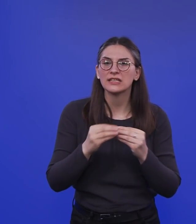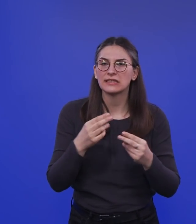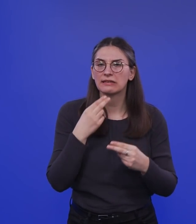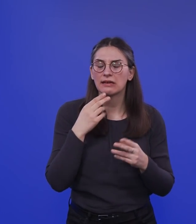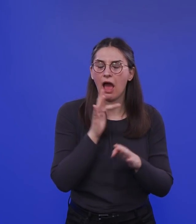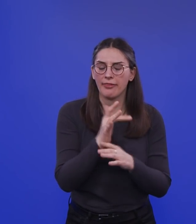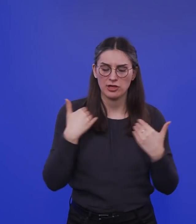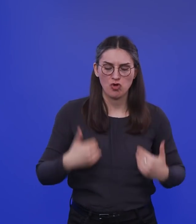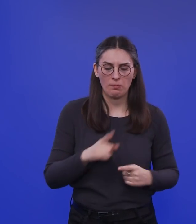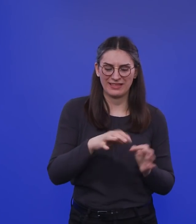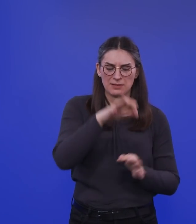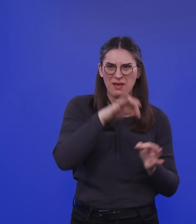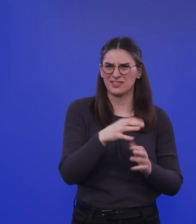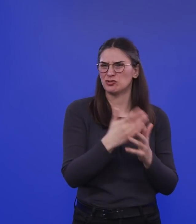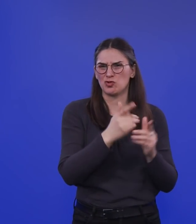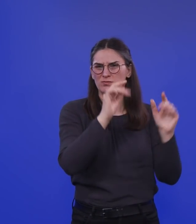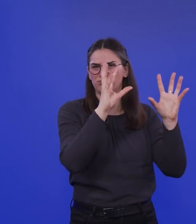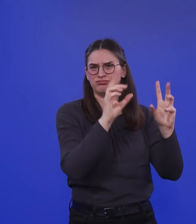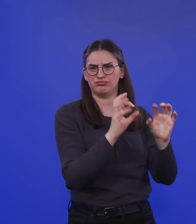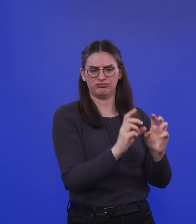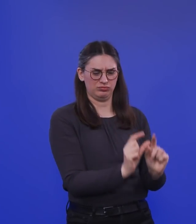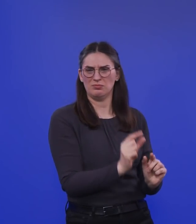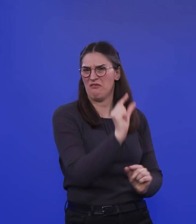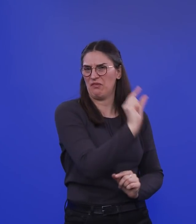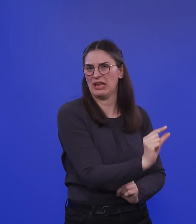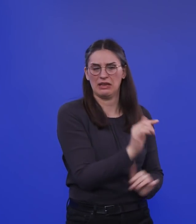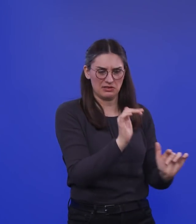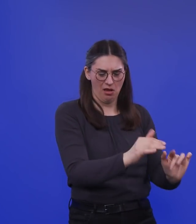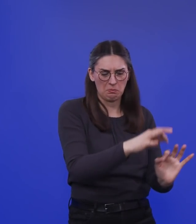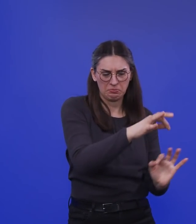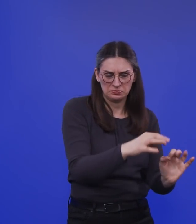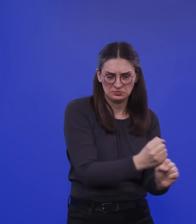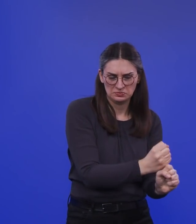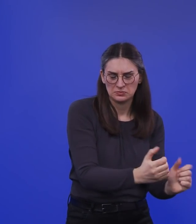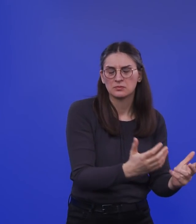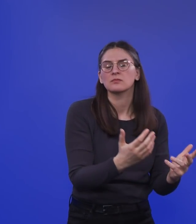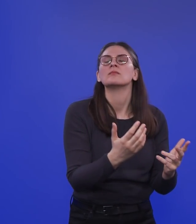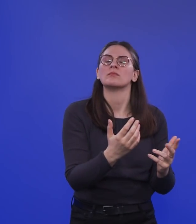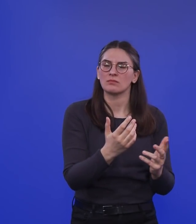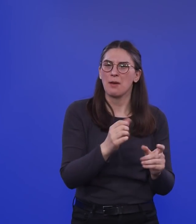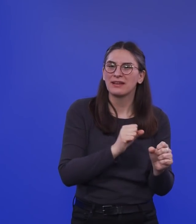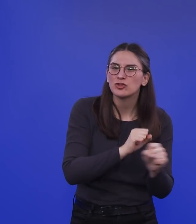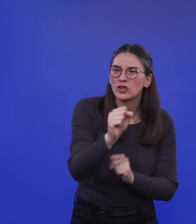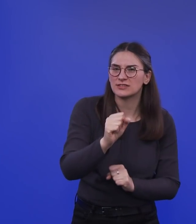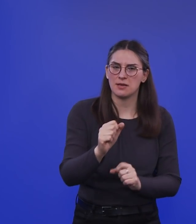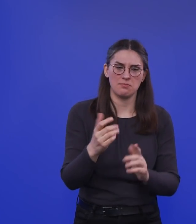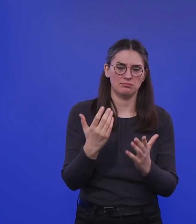weil die schon ganz schön lausig sind manchmal bei den Geimpften. Aber trotzdem ist es fast ein Dogma, dass man,